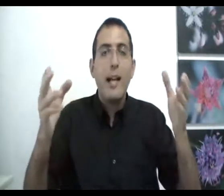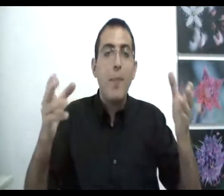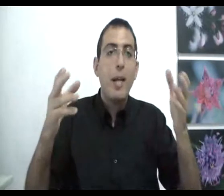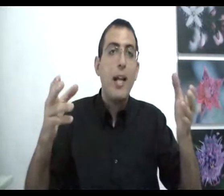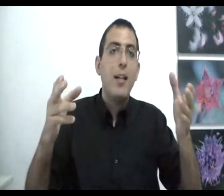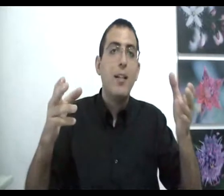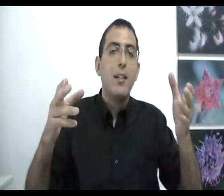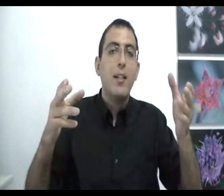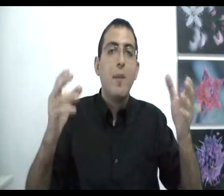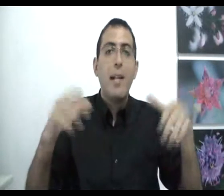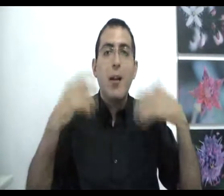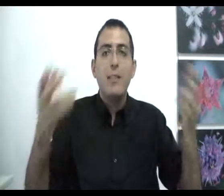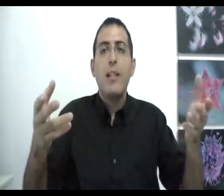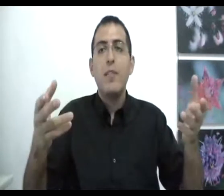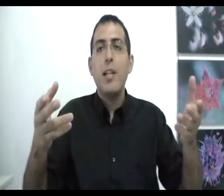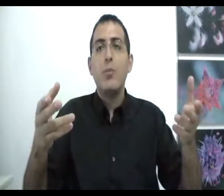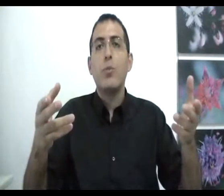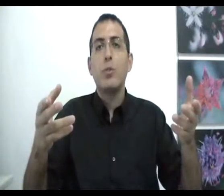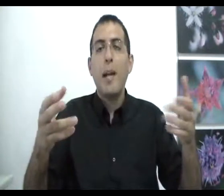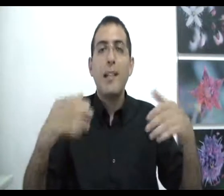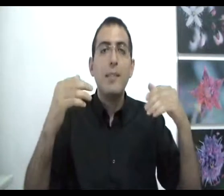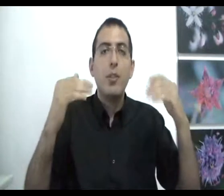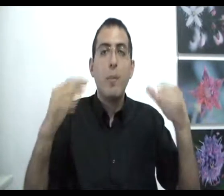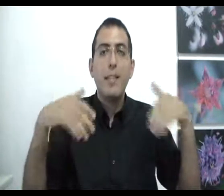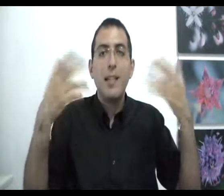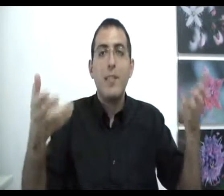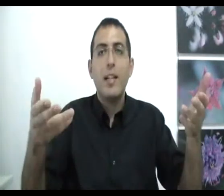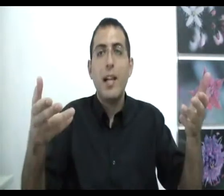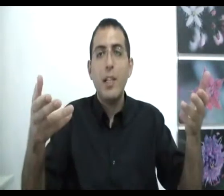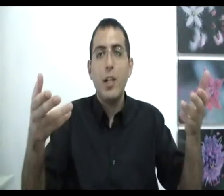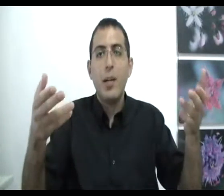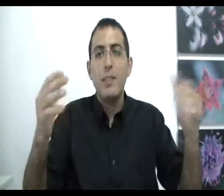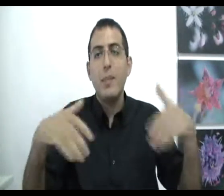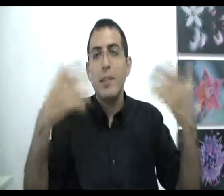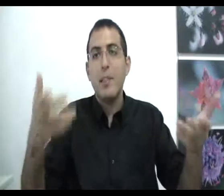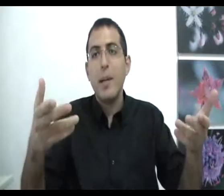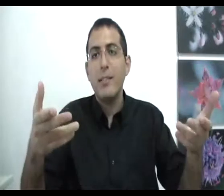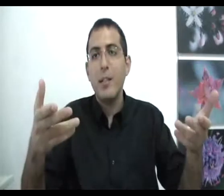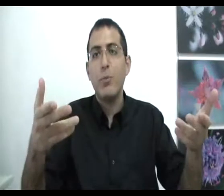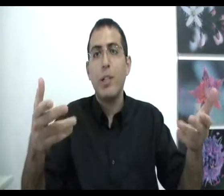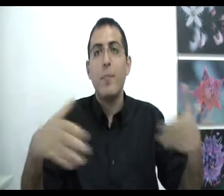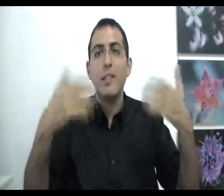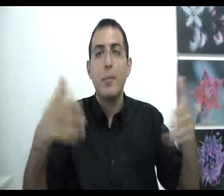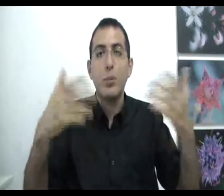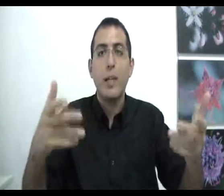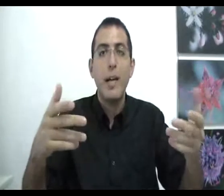קיים בכלל, במילא לא היה צריך לבטל אותו זאת אומרת, עצם זה שאתה מנסה לבטל את העני שלך, וזה בעצם אתה מחזק אותו, כי אתה בעצם מרשהו קיים